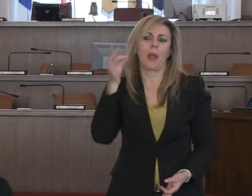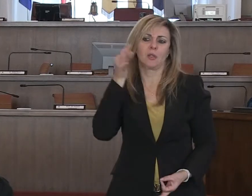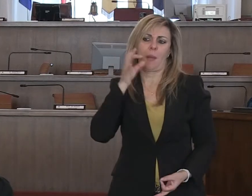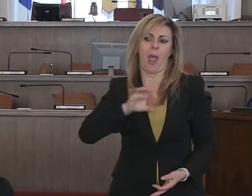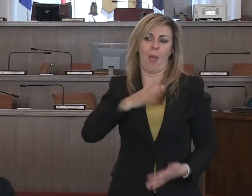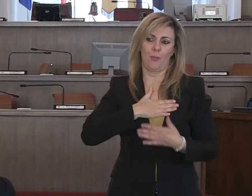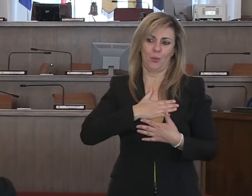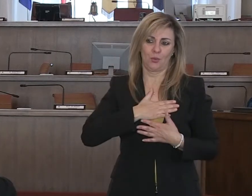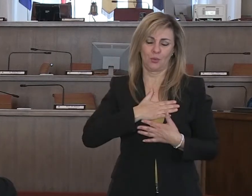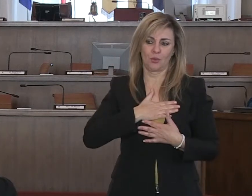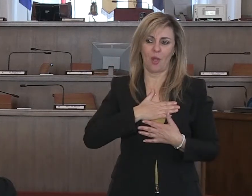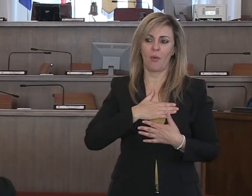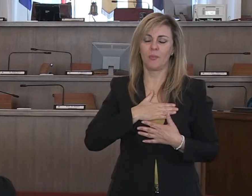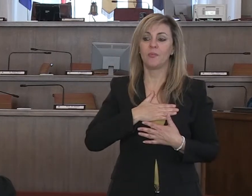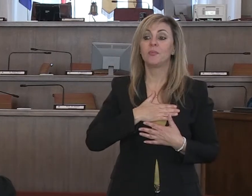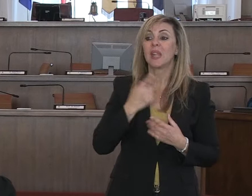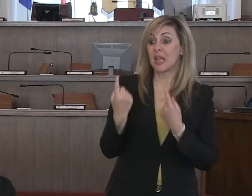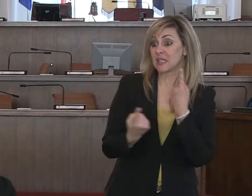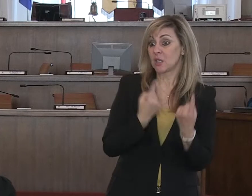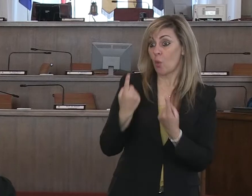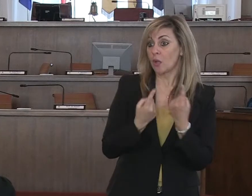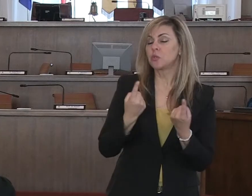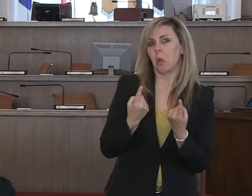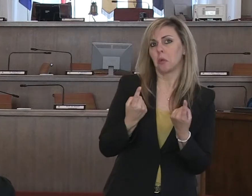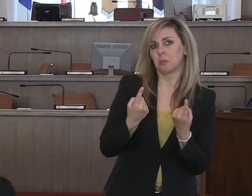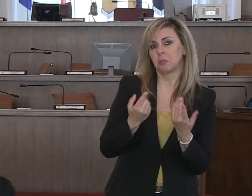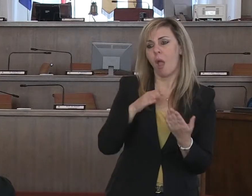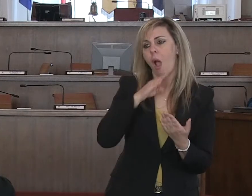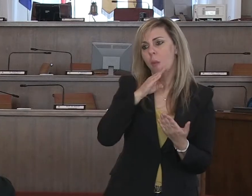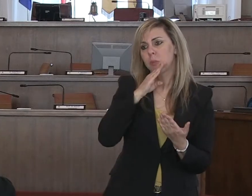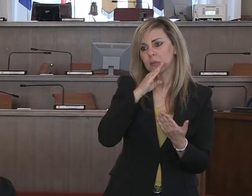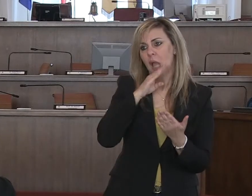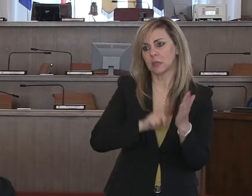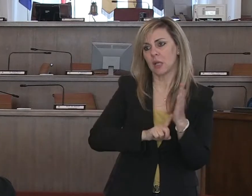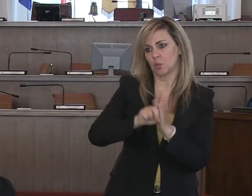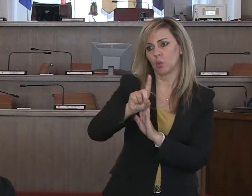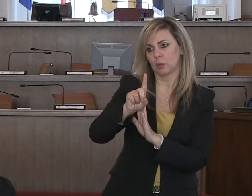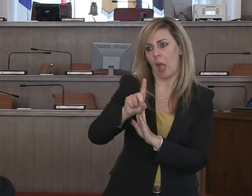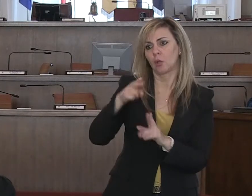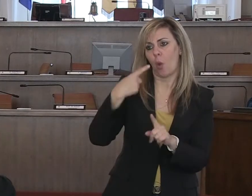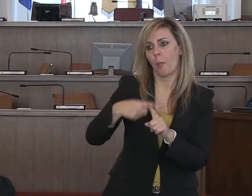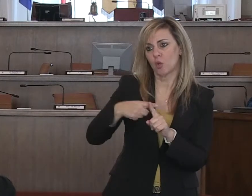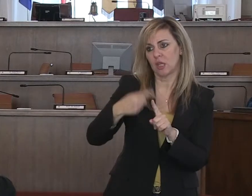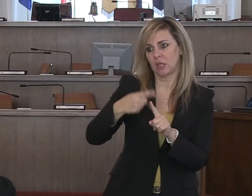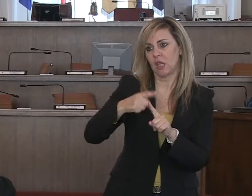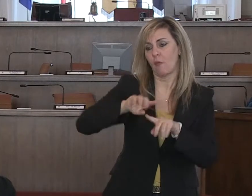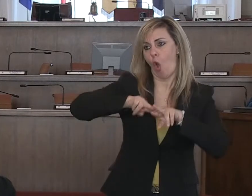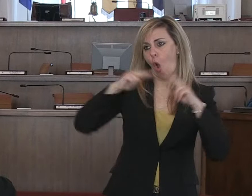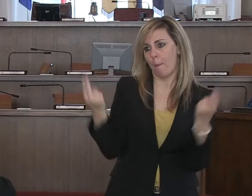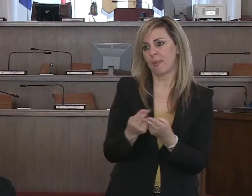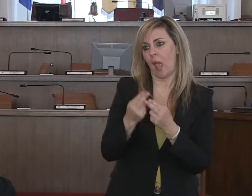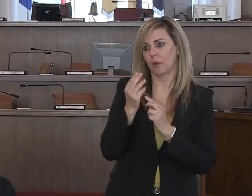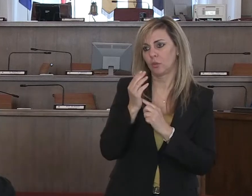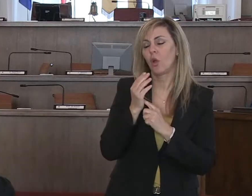siamo in un equilibrio dinamico, ha risposto in maniera fattiva, in maniera concreta, siamo riusciti